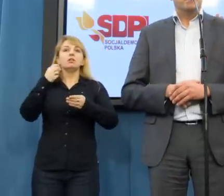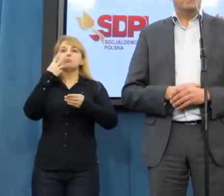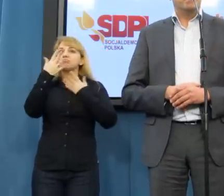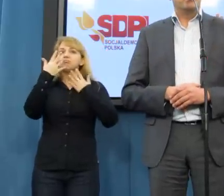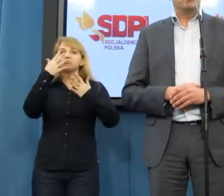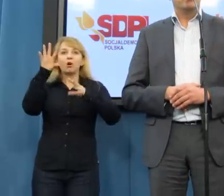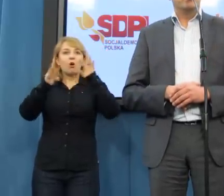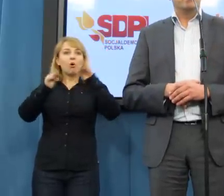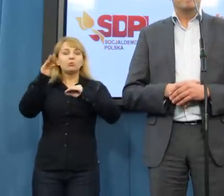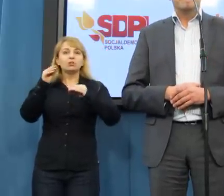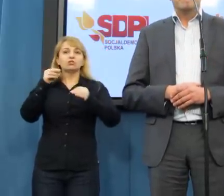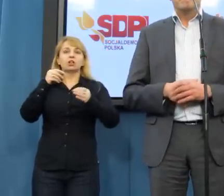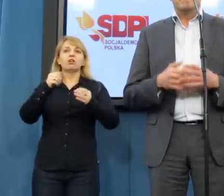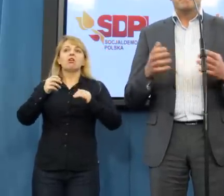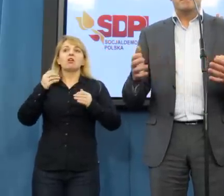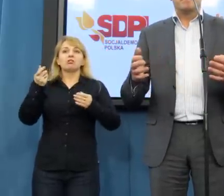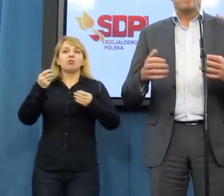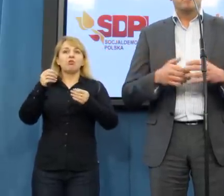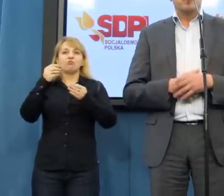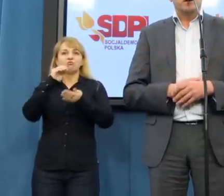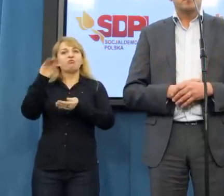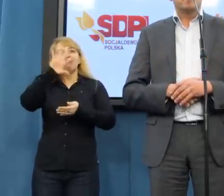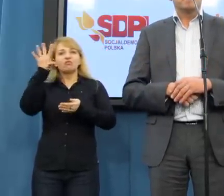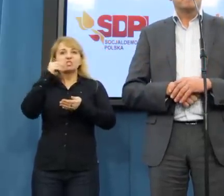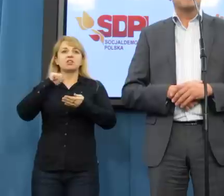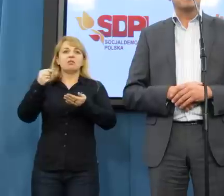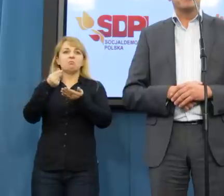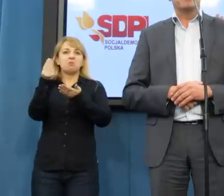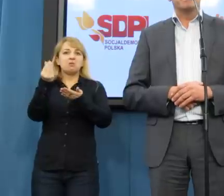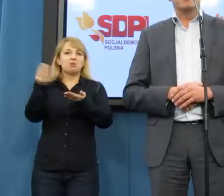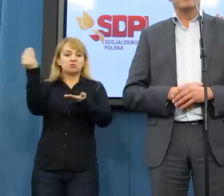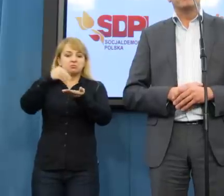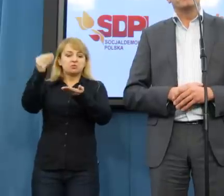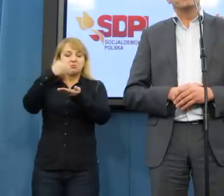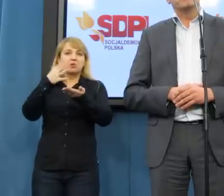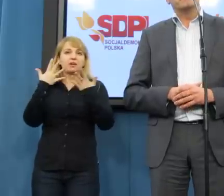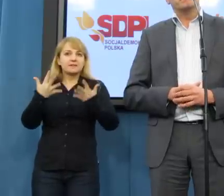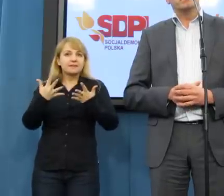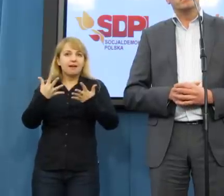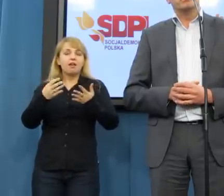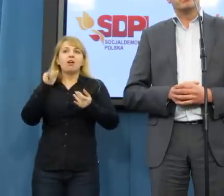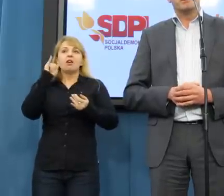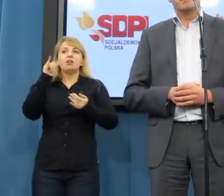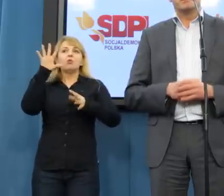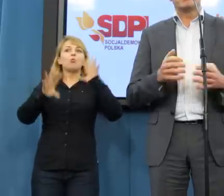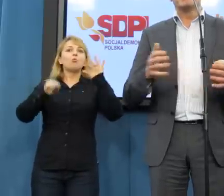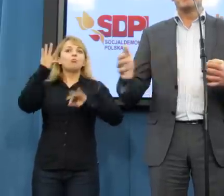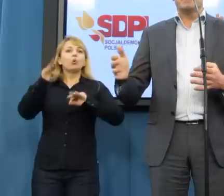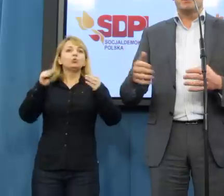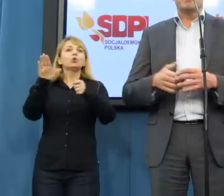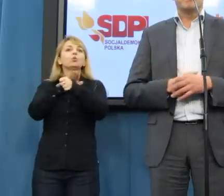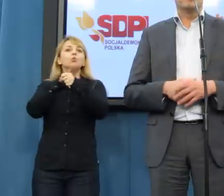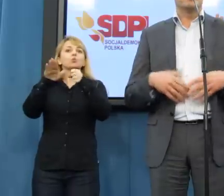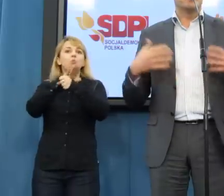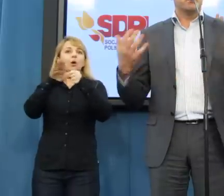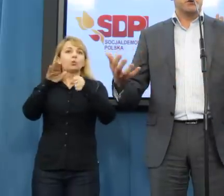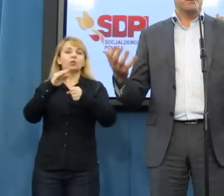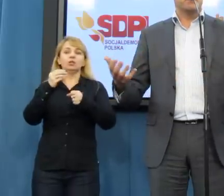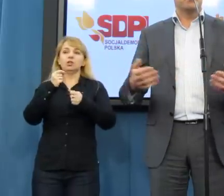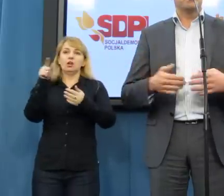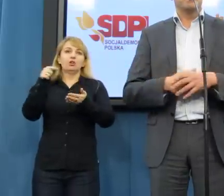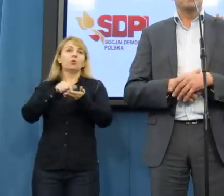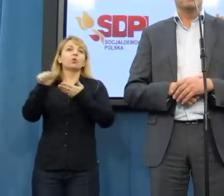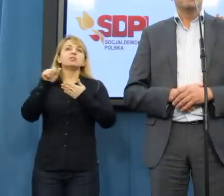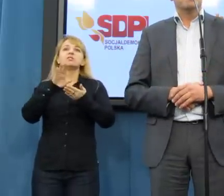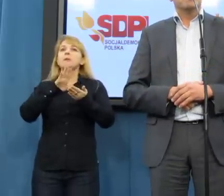nabiły kasę zaplanowaną w budżecie, z góry zaplanowaną przecież